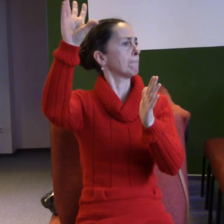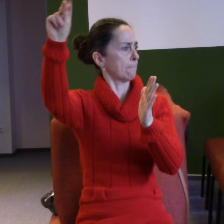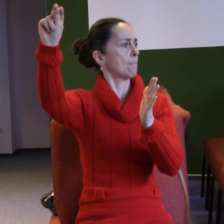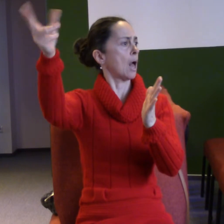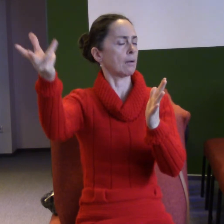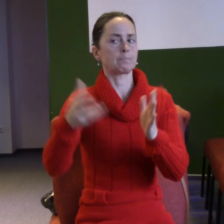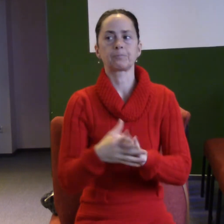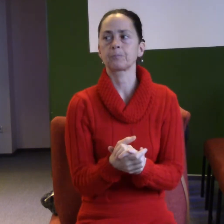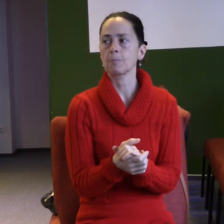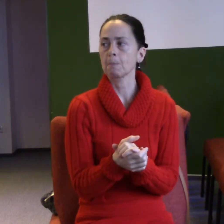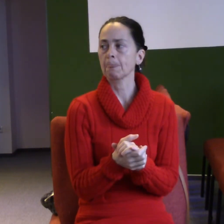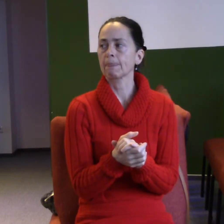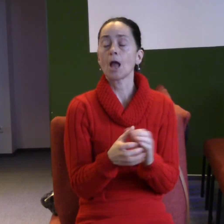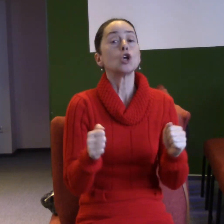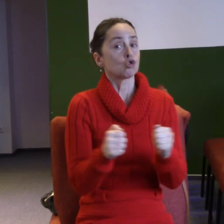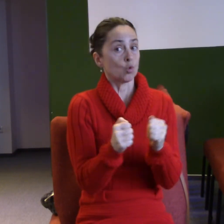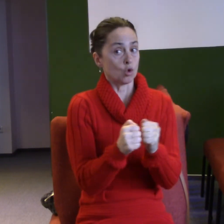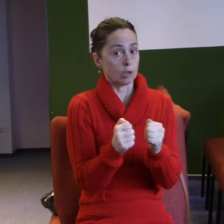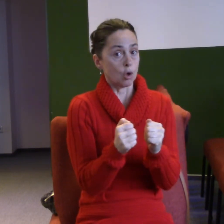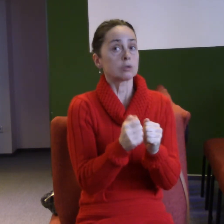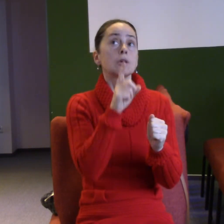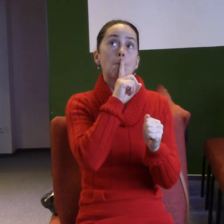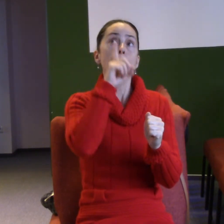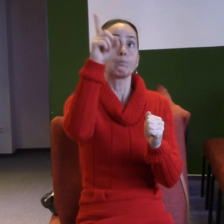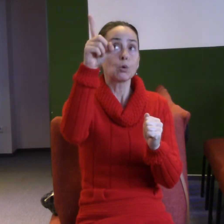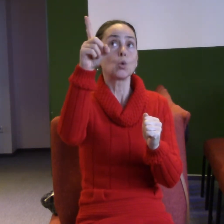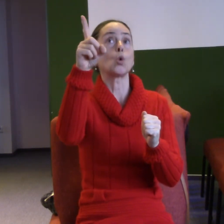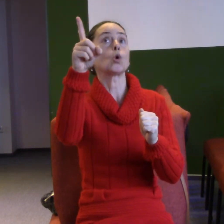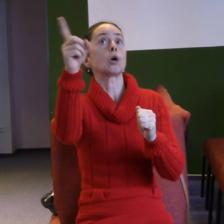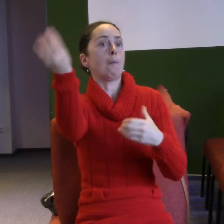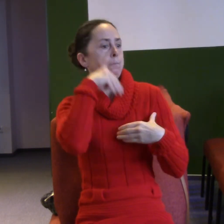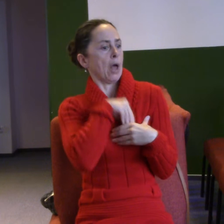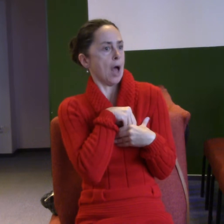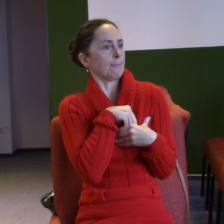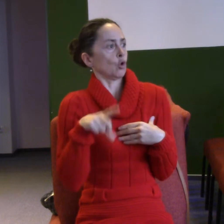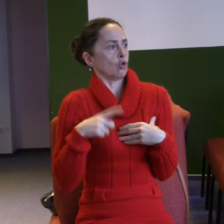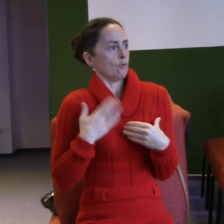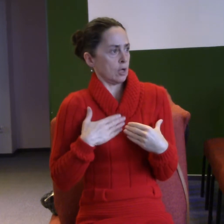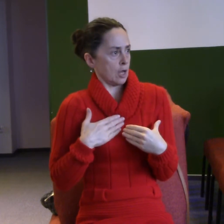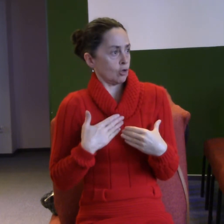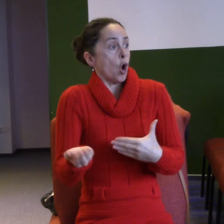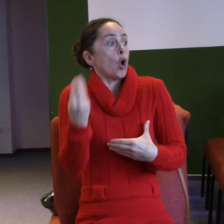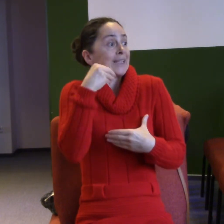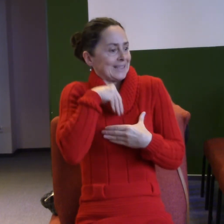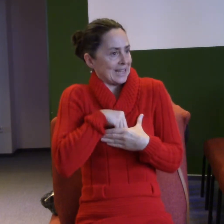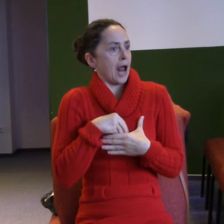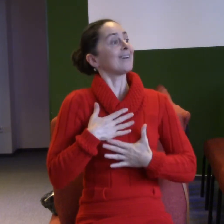zkušenost toho, že se Bůh prolomil do našeho života a přináší radost, způsobuje, že najednou máme jiné